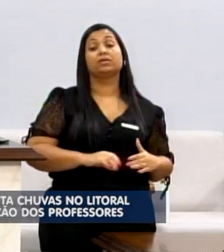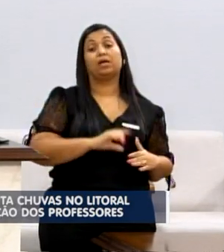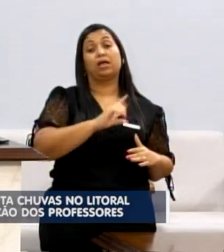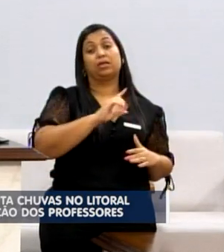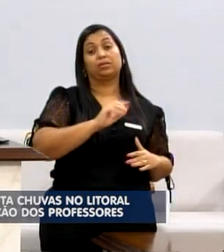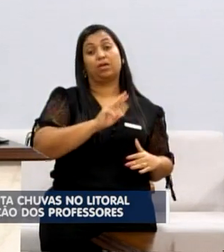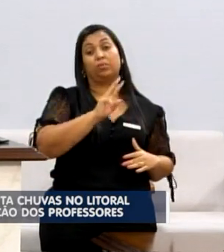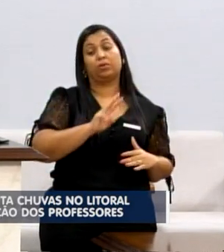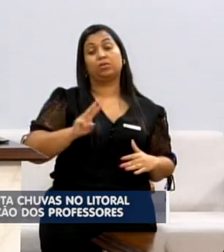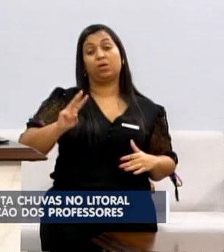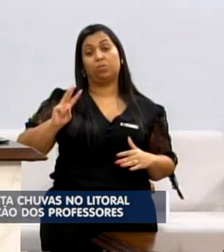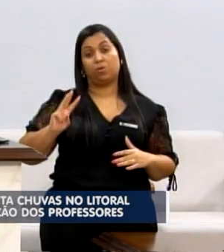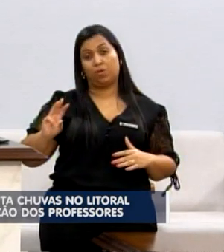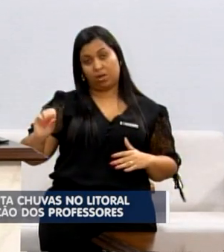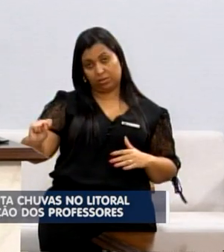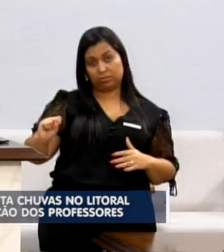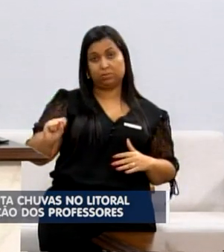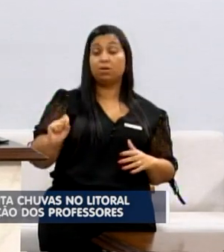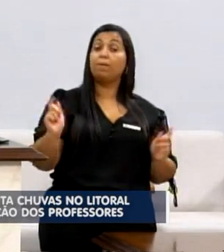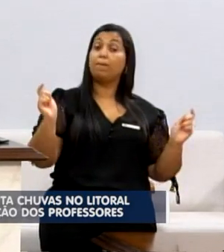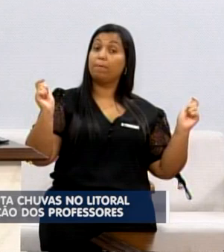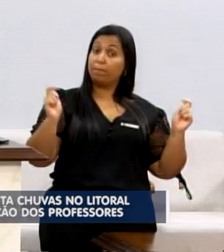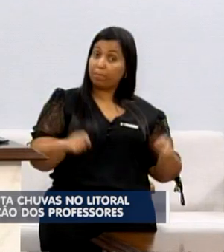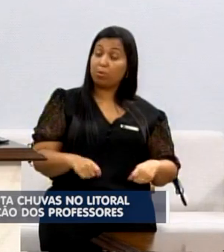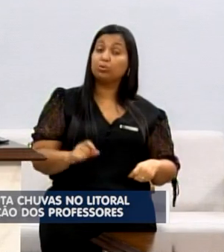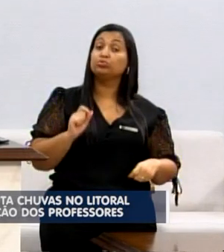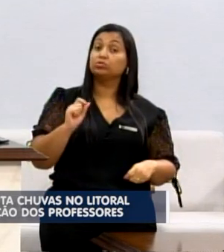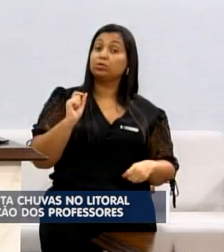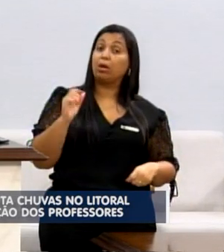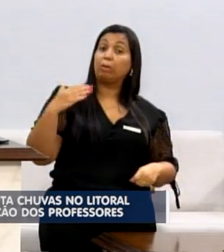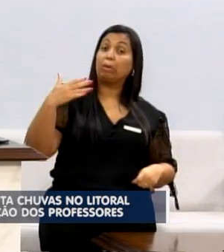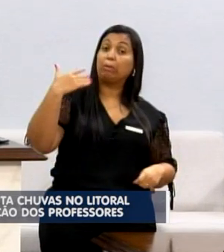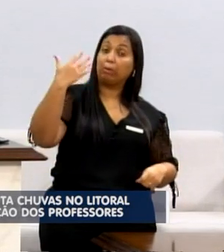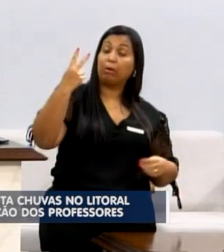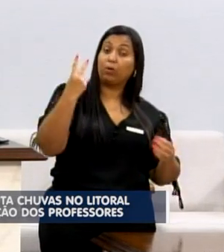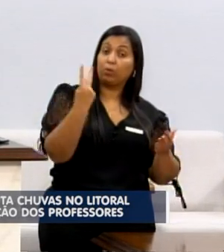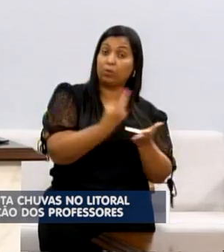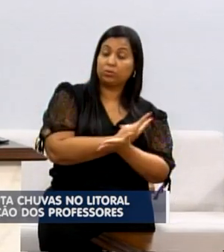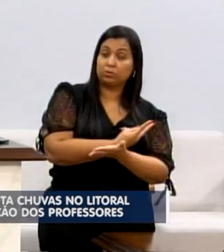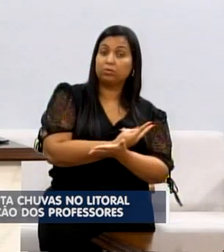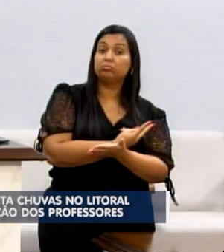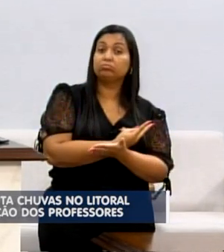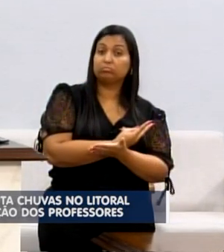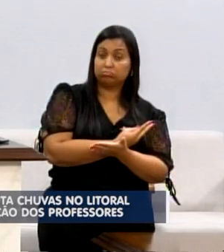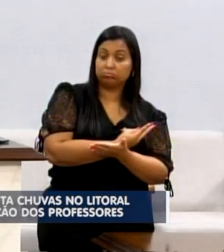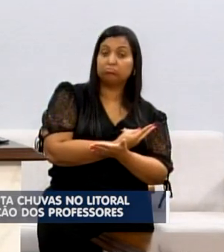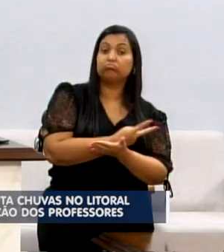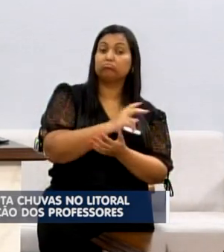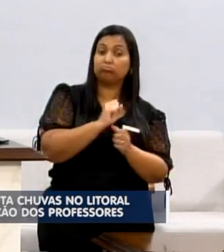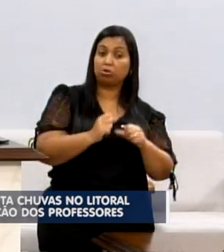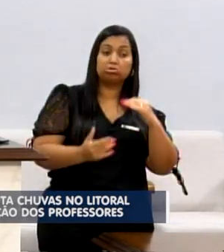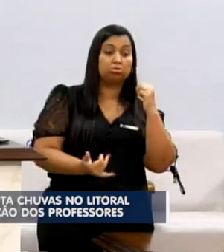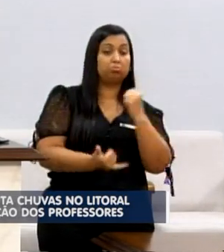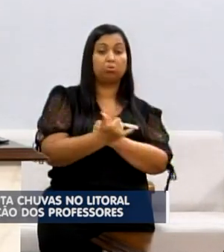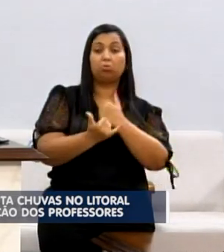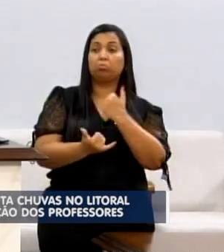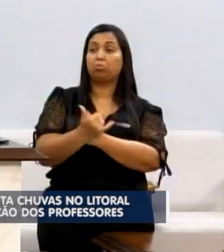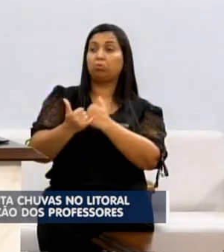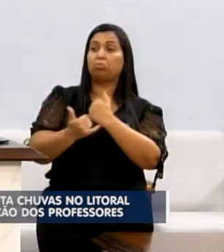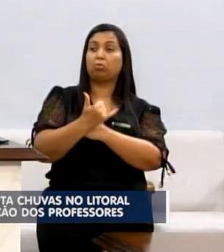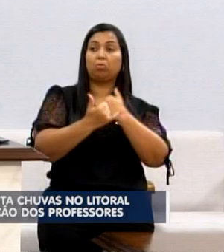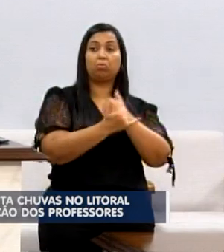impressão que isso pode ser pior do que está acontecendo. Daqui a pouco pode ter um calote. A gente espera que